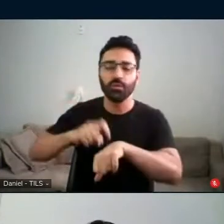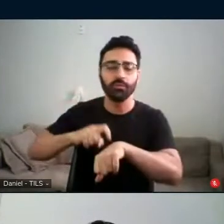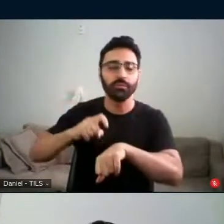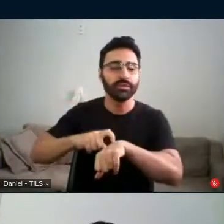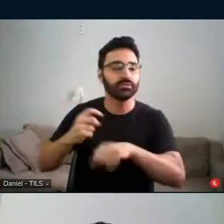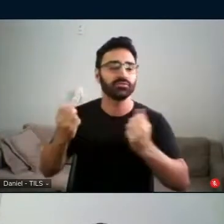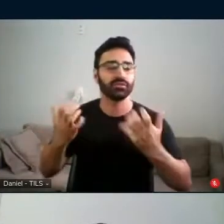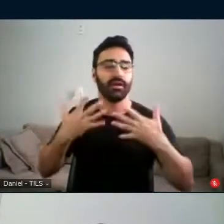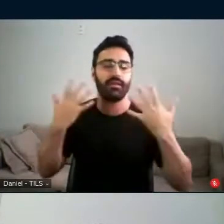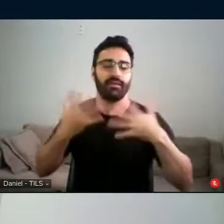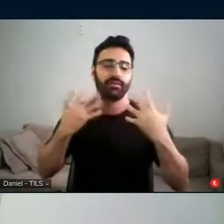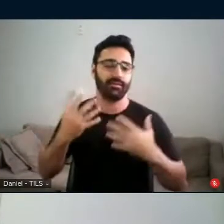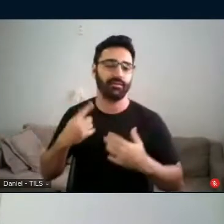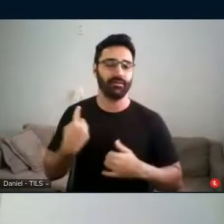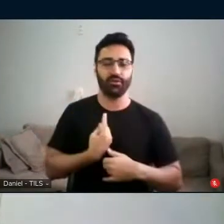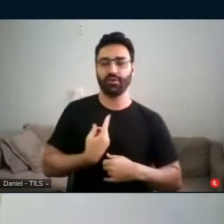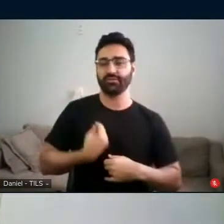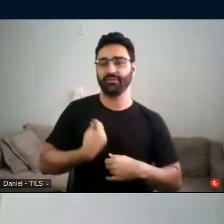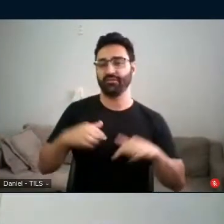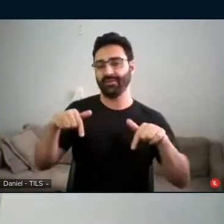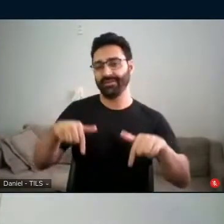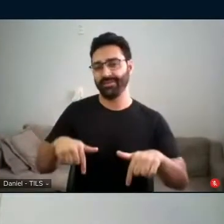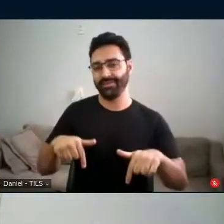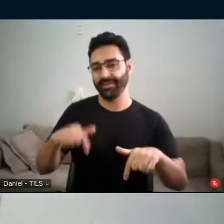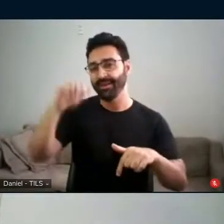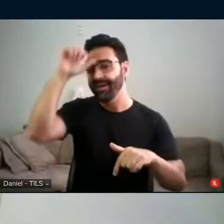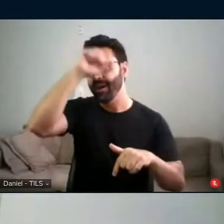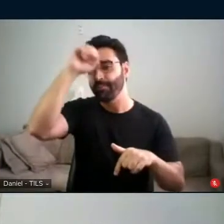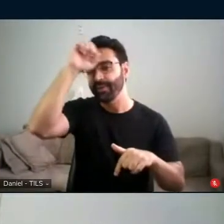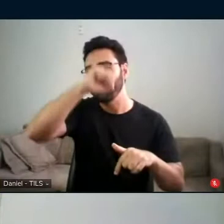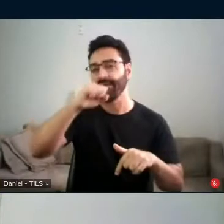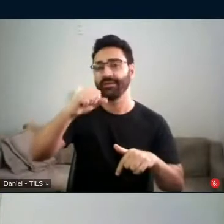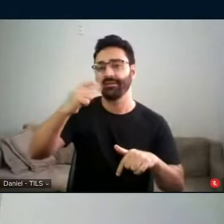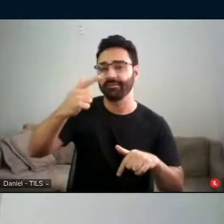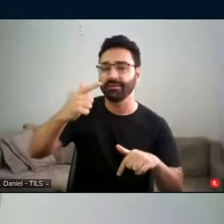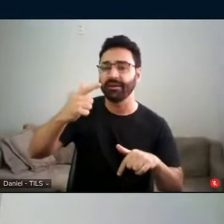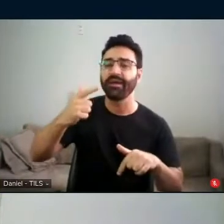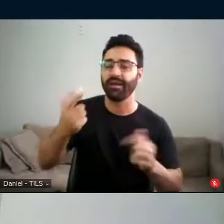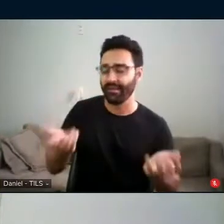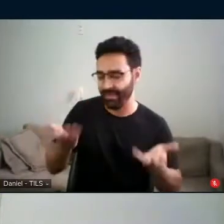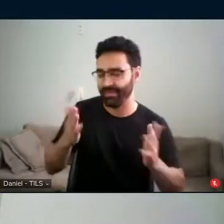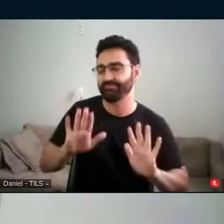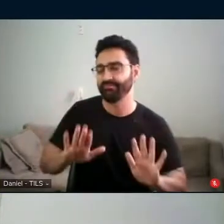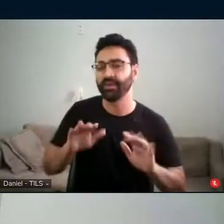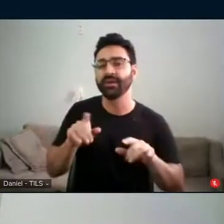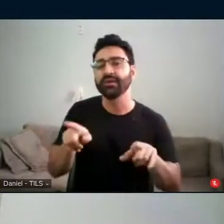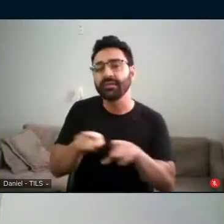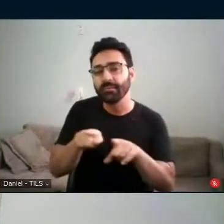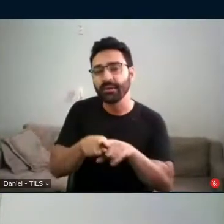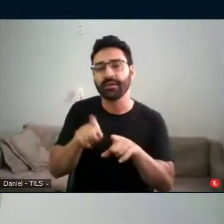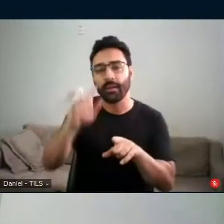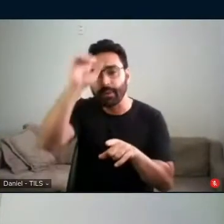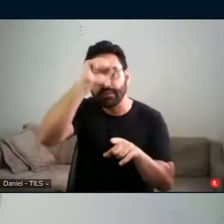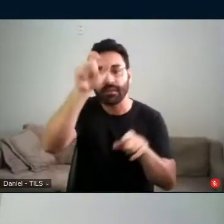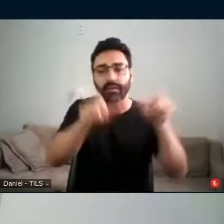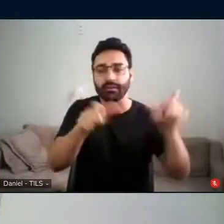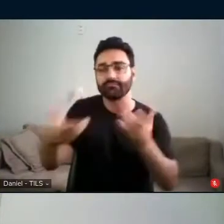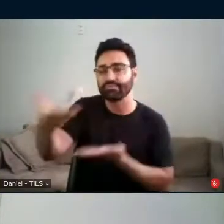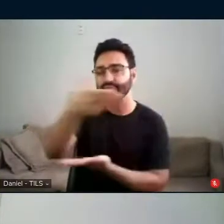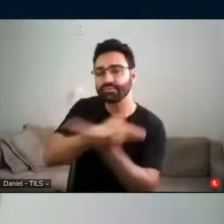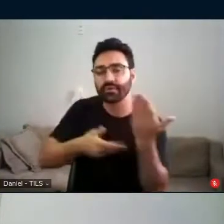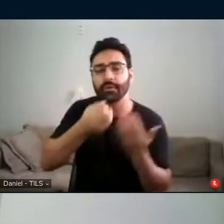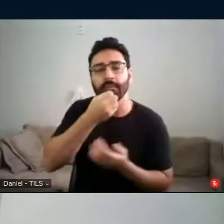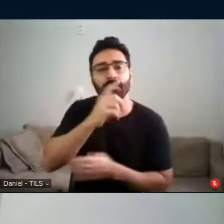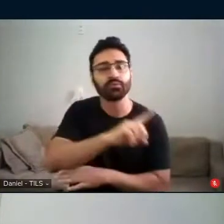estarmos juntos nesse espaço, aprendendo um pouquinho mais com todas as pessoas presentes. Bom dia a